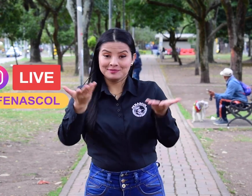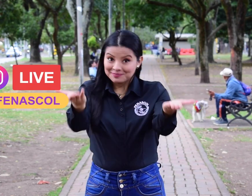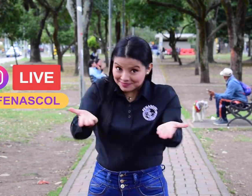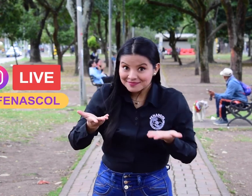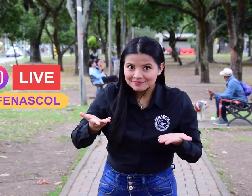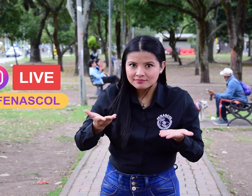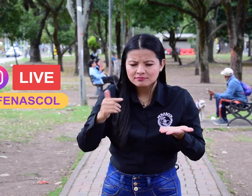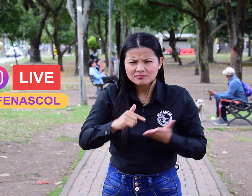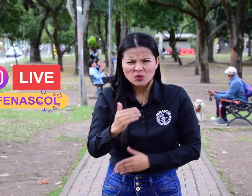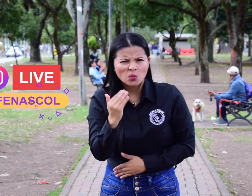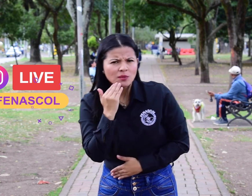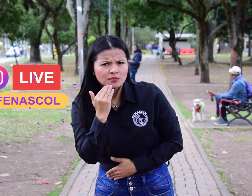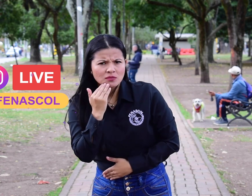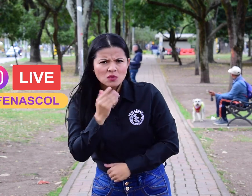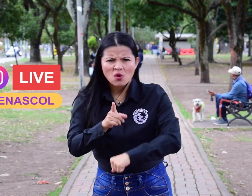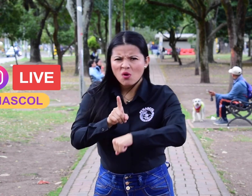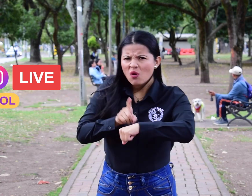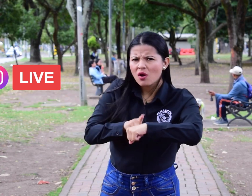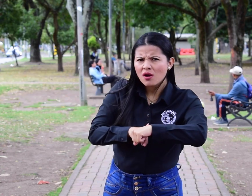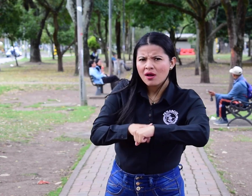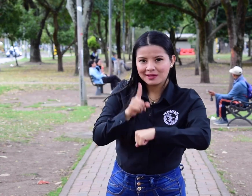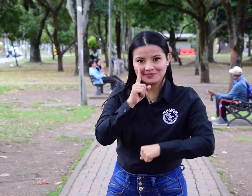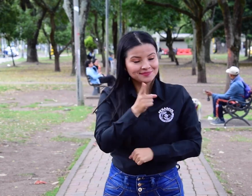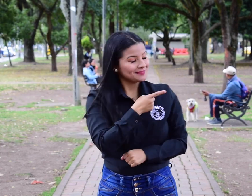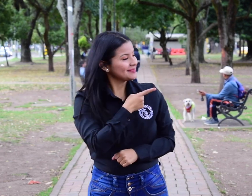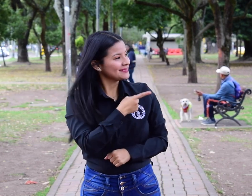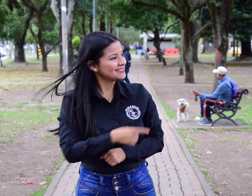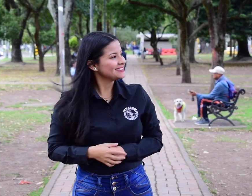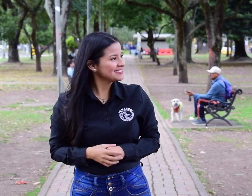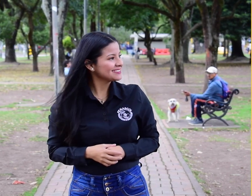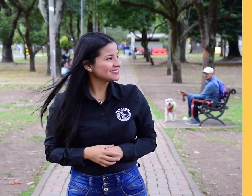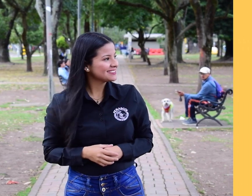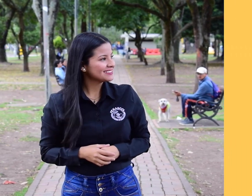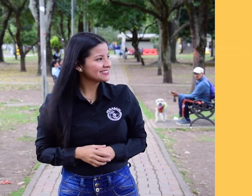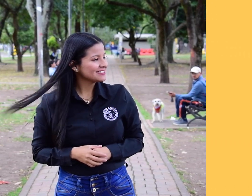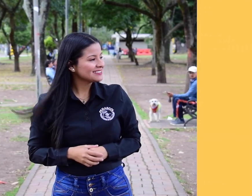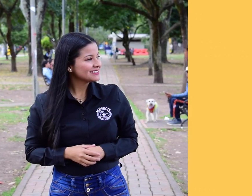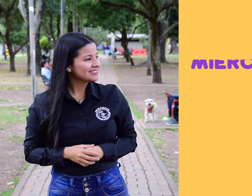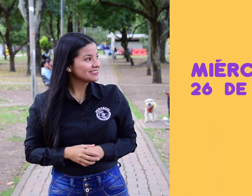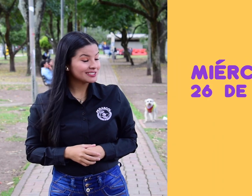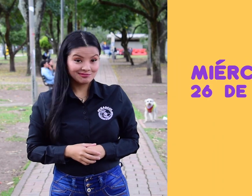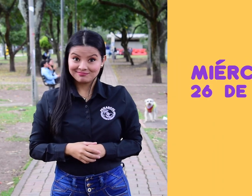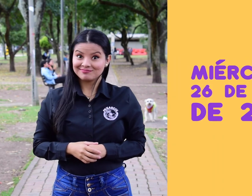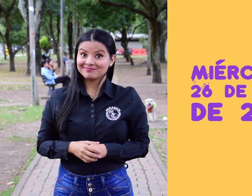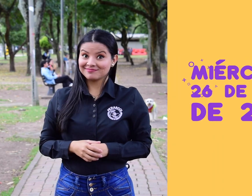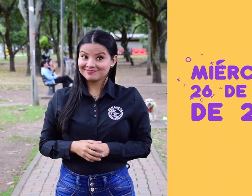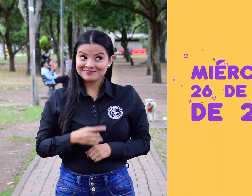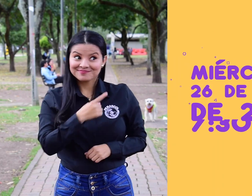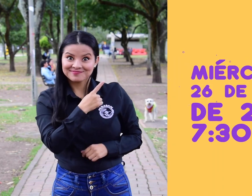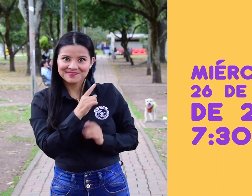temas ¿Cuándo y a qué hora será? Será el miércoles 26 de julio de 2023 a las 7 y media de la